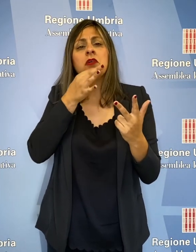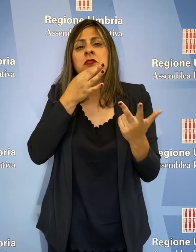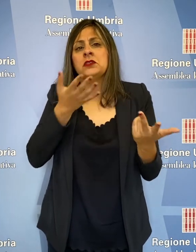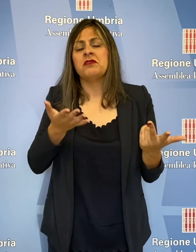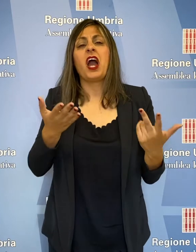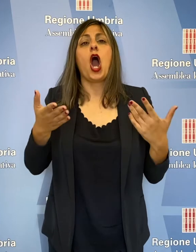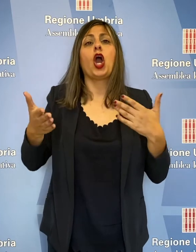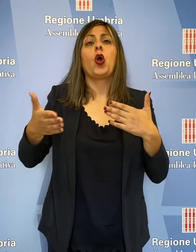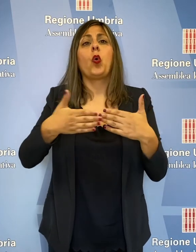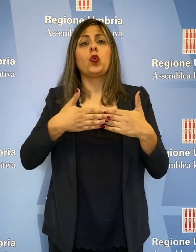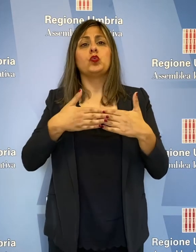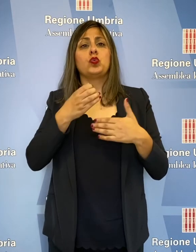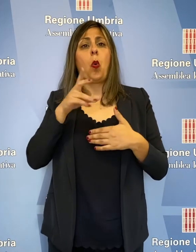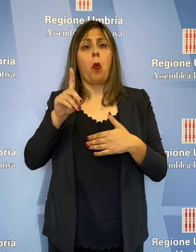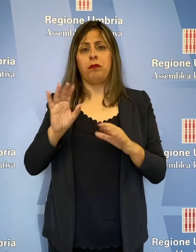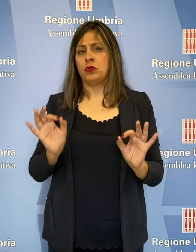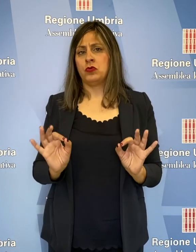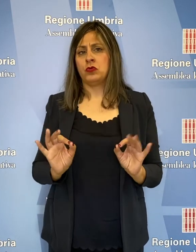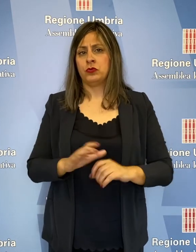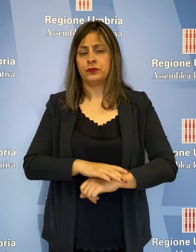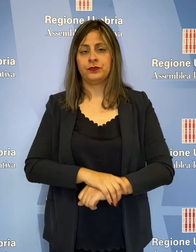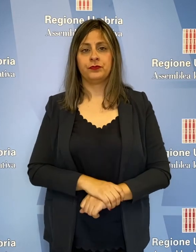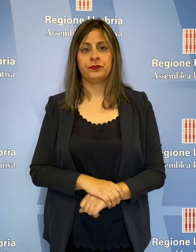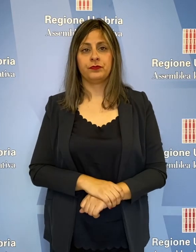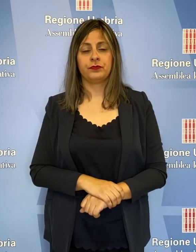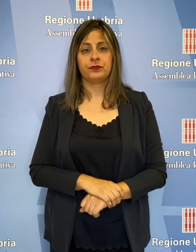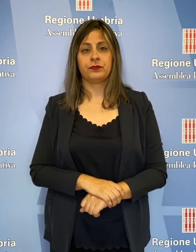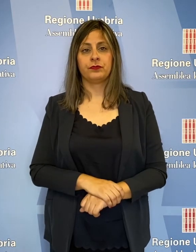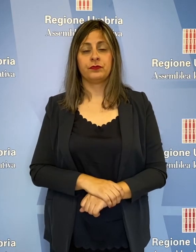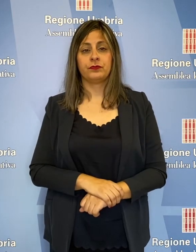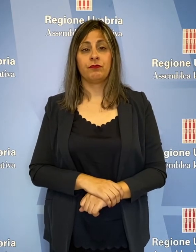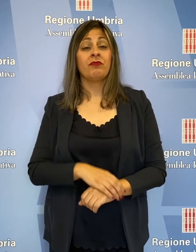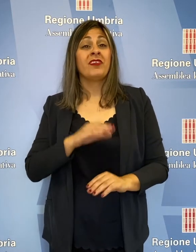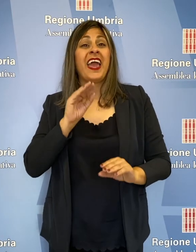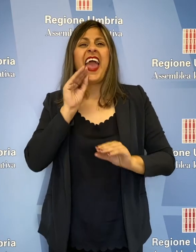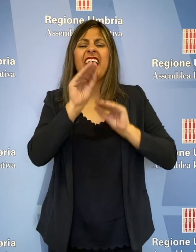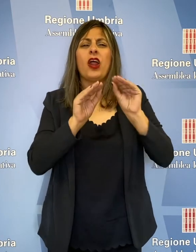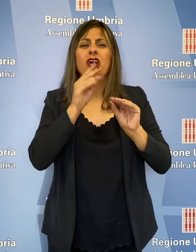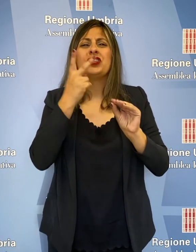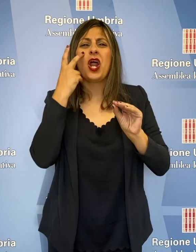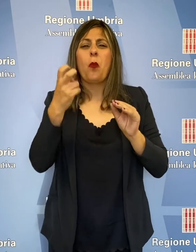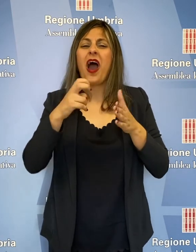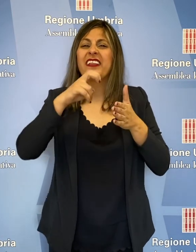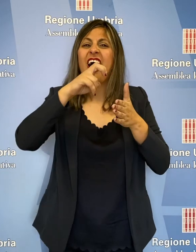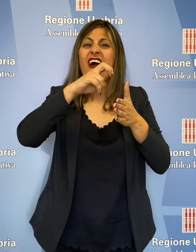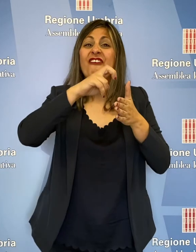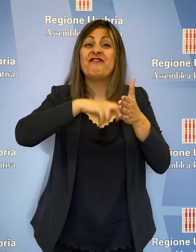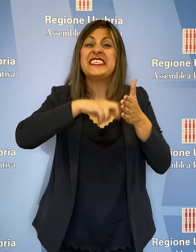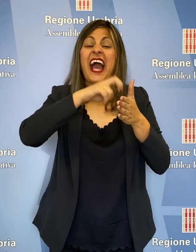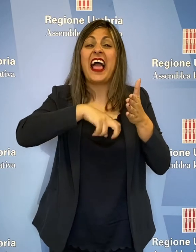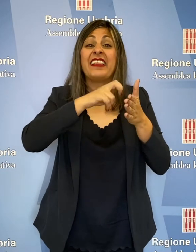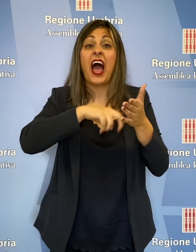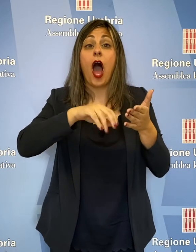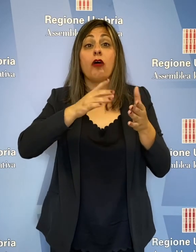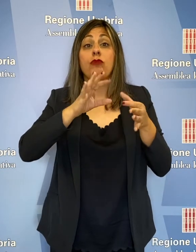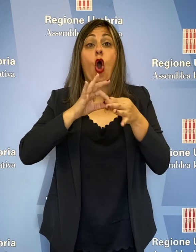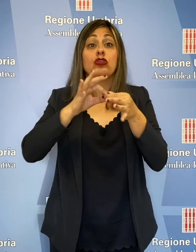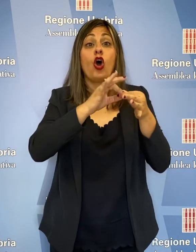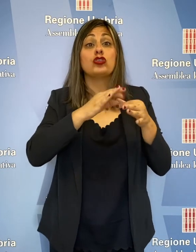Nella sua interrogazione relativa alla fiscalità imposta dai consorsi di bonifica, il consigliere Thomas De Luca ha chiesto alla Giunta se